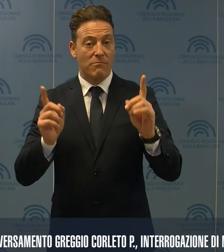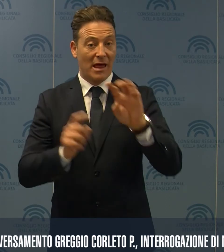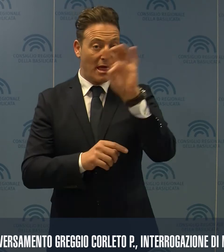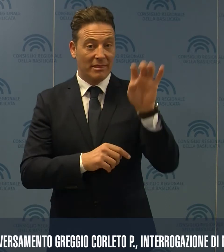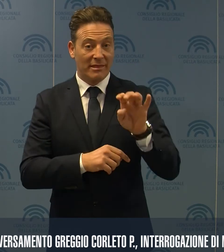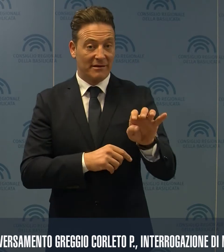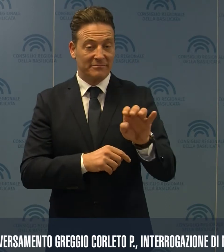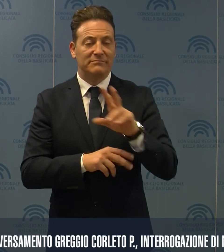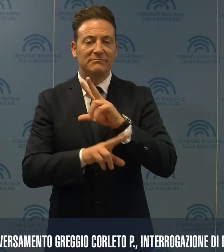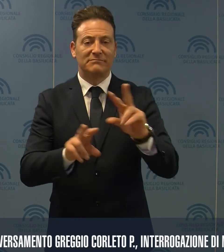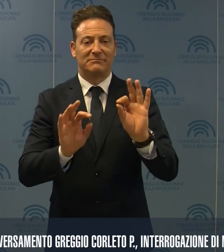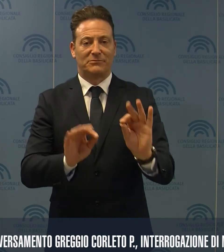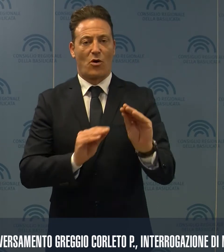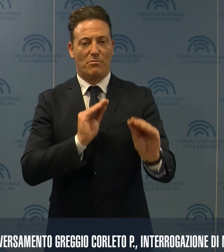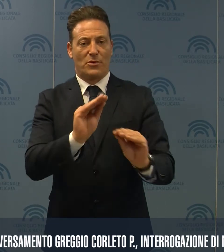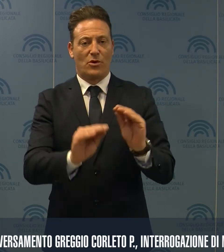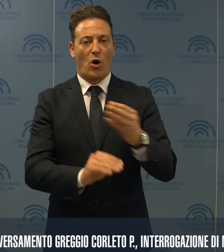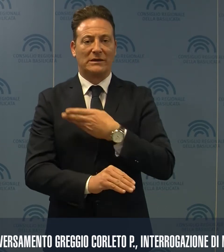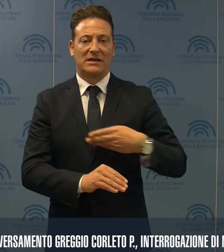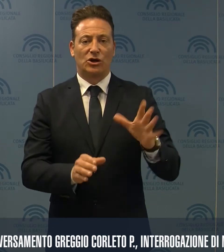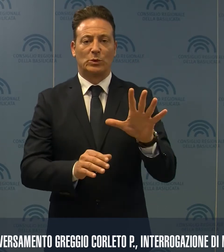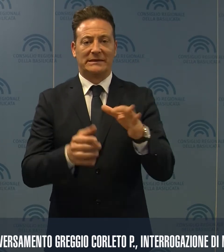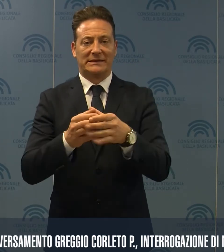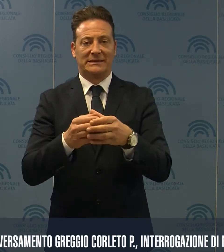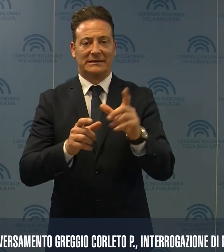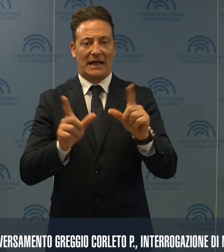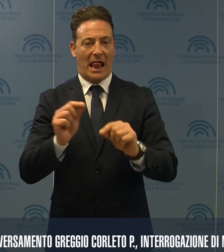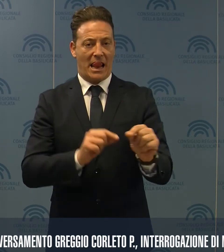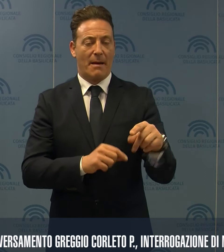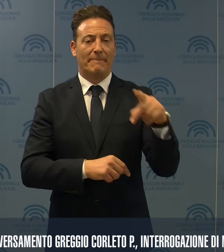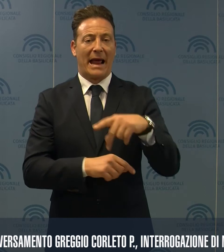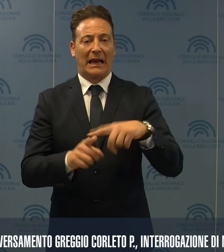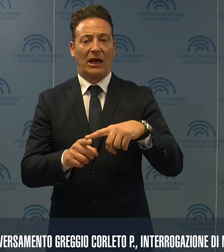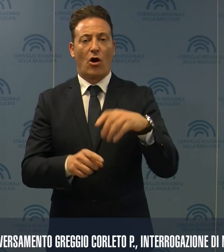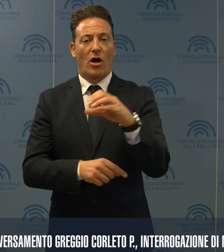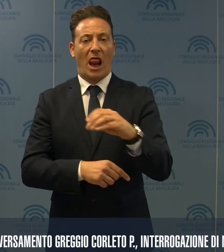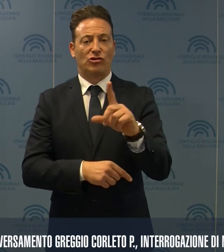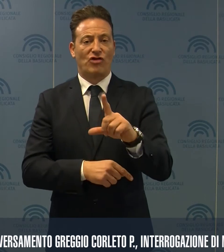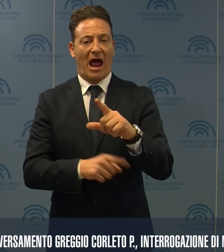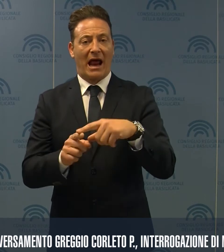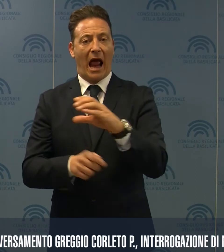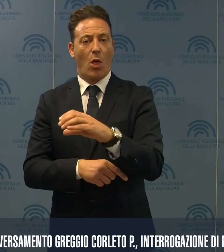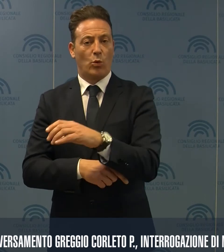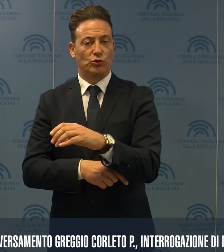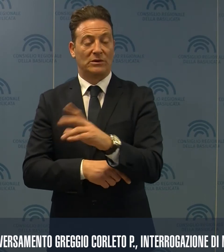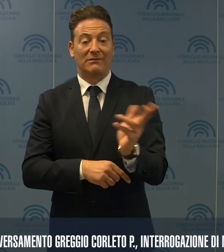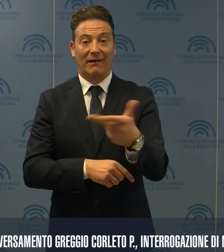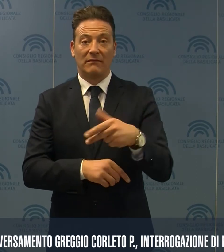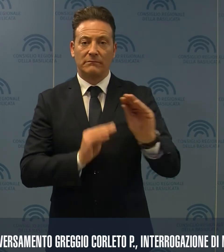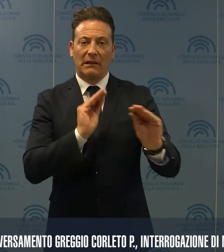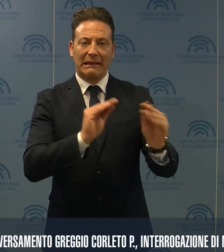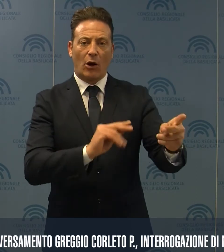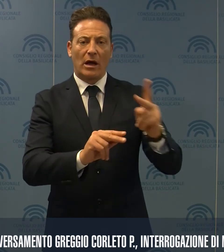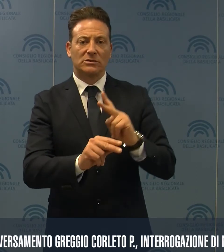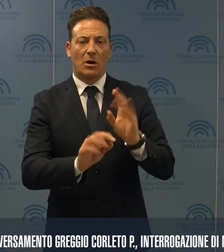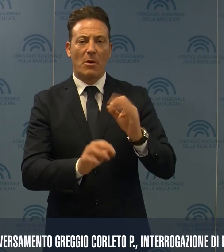Lo chiedono i consiglieri del Movimento 5 Stelle, Perrino, Leggere e Carlucci, in una interrogazione rivolta